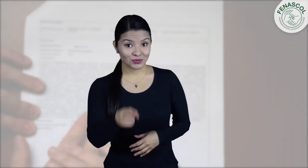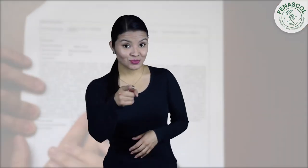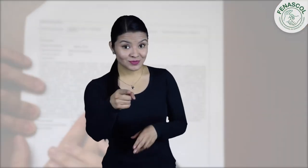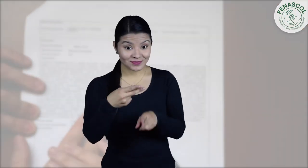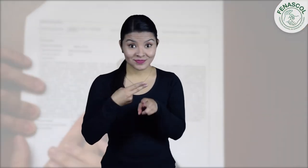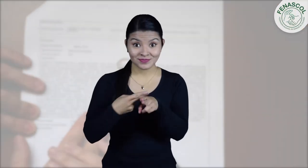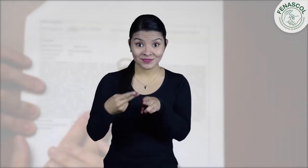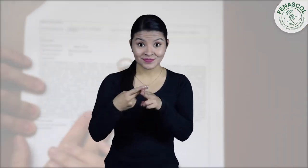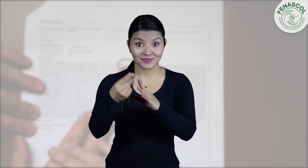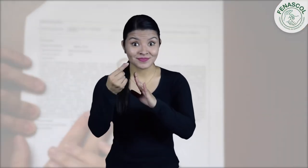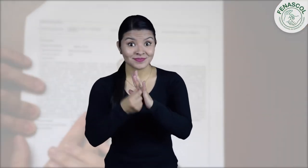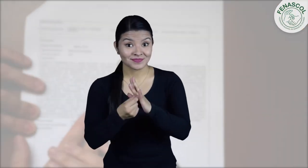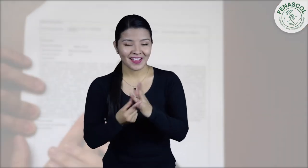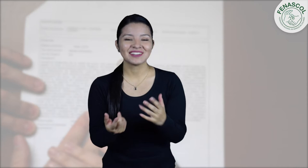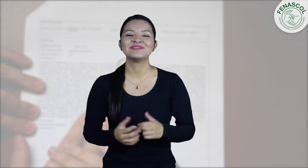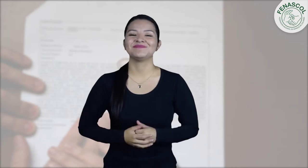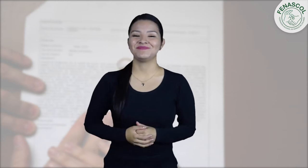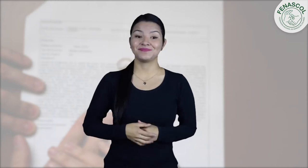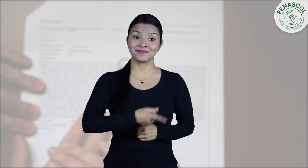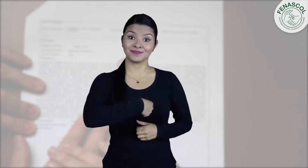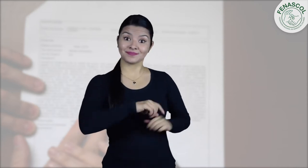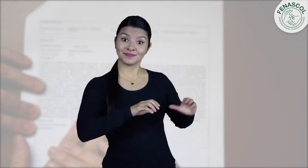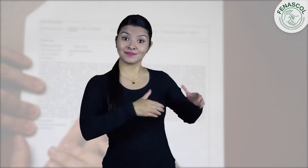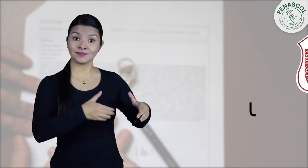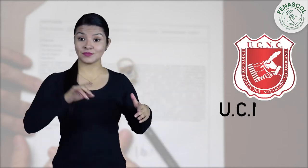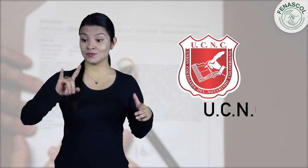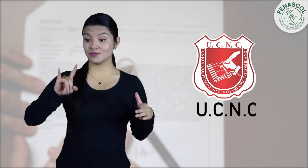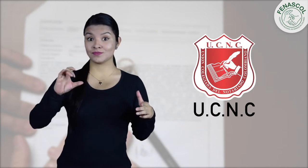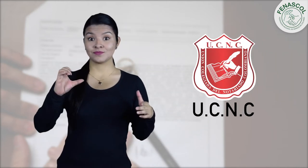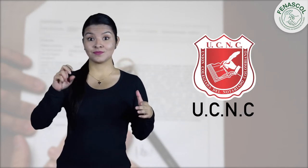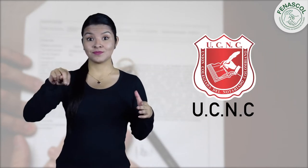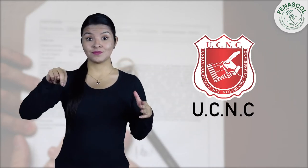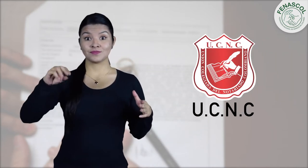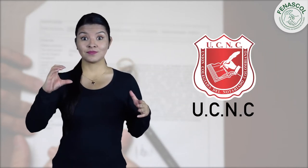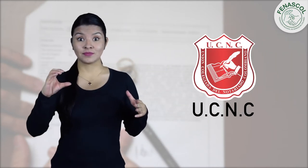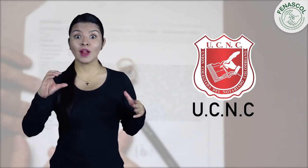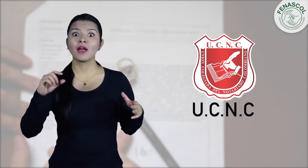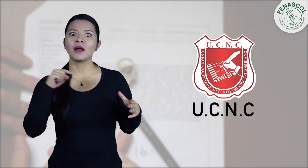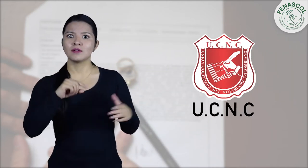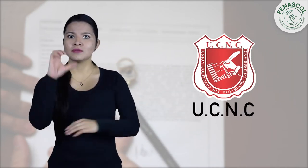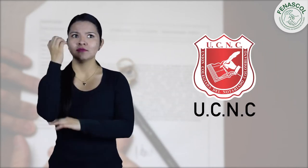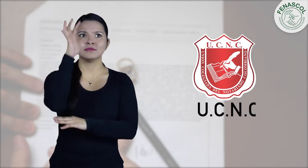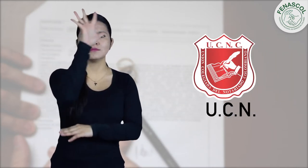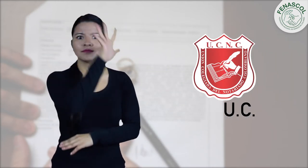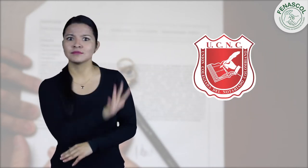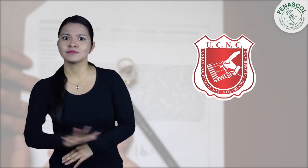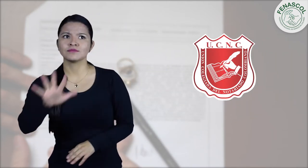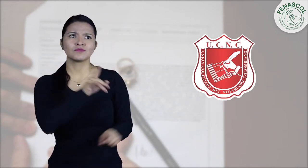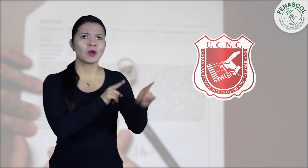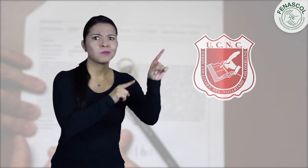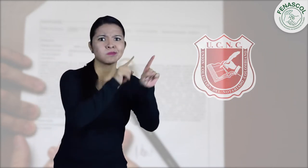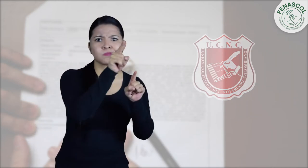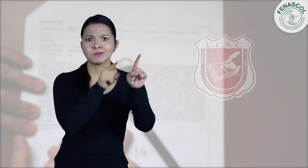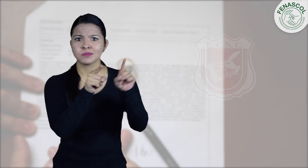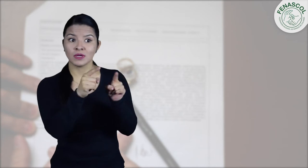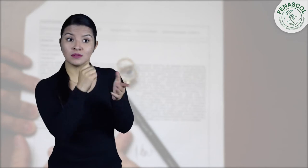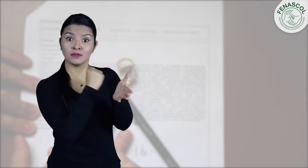¿Te casas? La Unión Colegiada del Notariado Colombiano, en sus siglas UCNC,